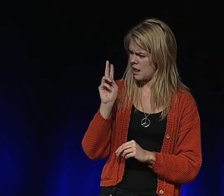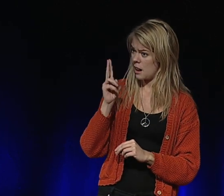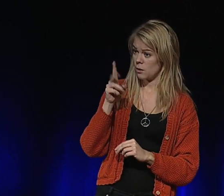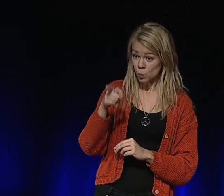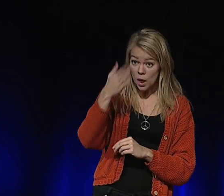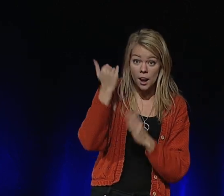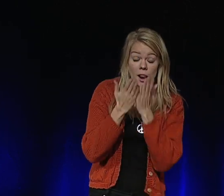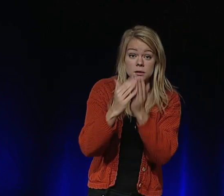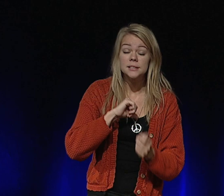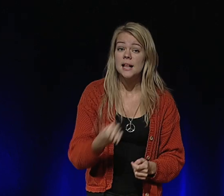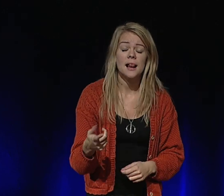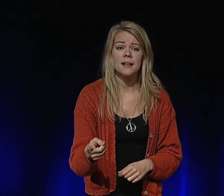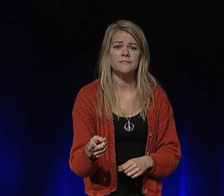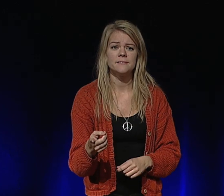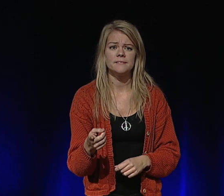översätta frågorna för dig. Eller kan du läsa?